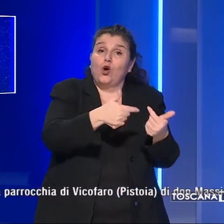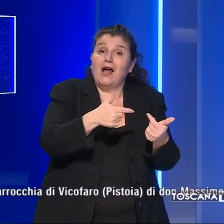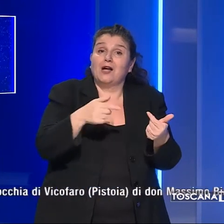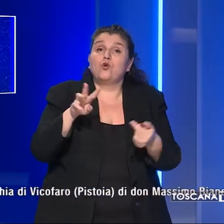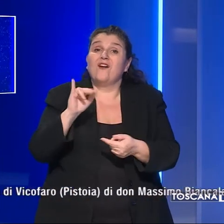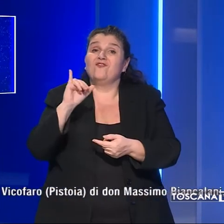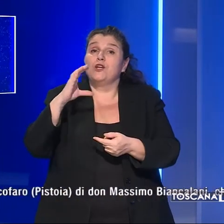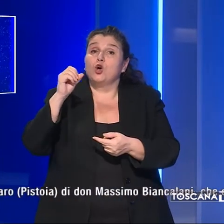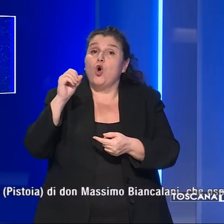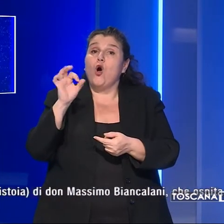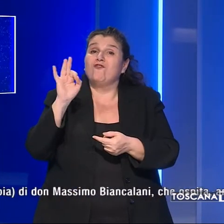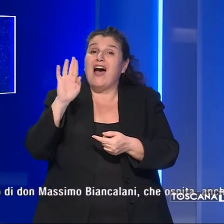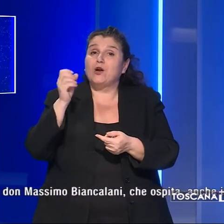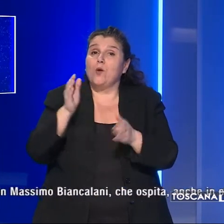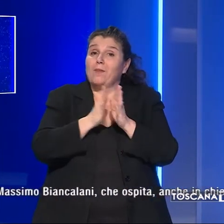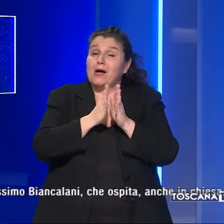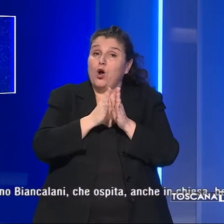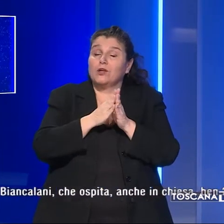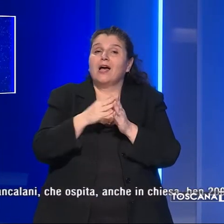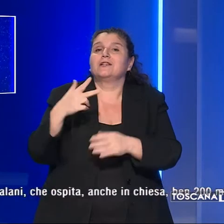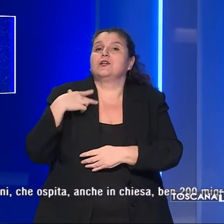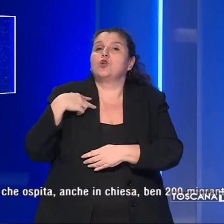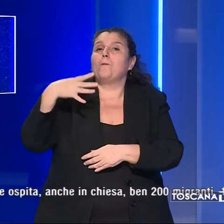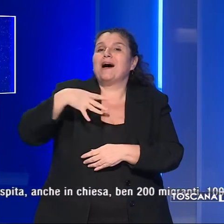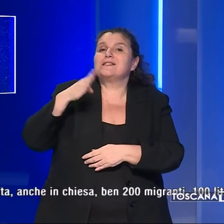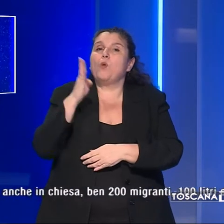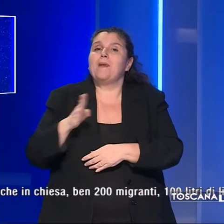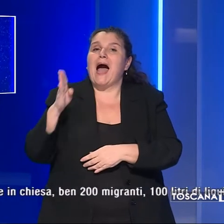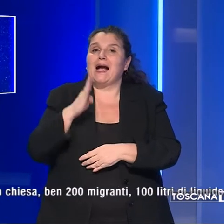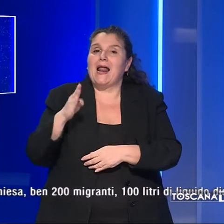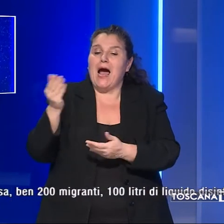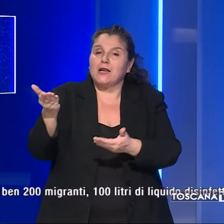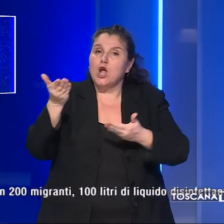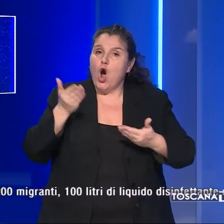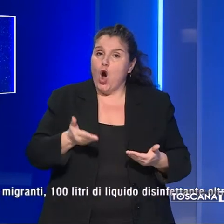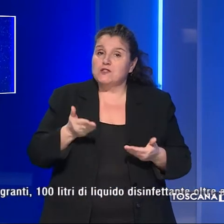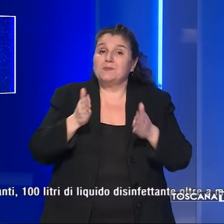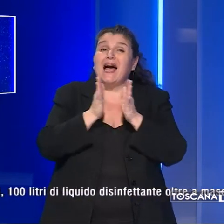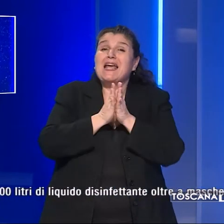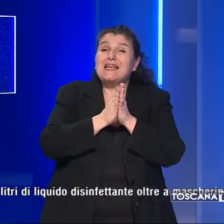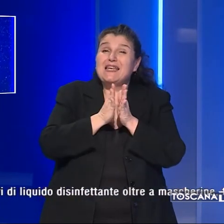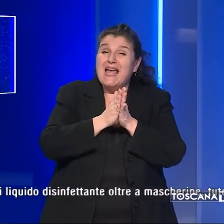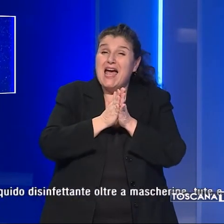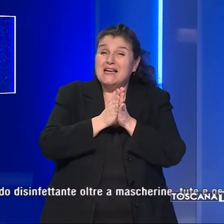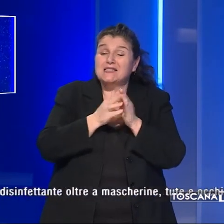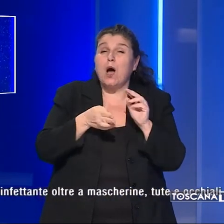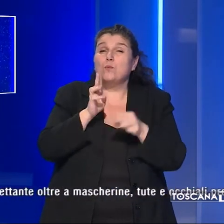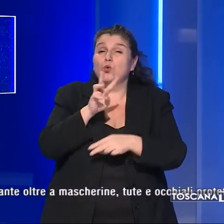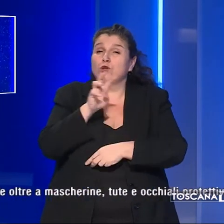a Pistoia, di donna Massimo Biancalani, che ospita anche in chiesa ben oltre 200